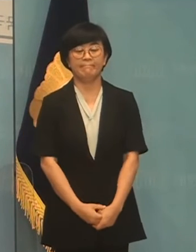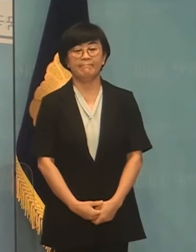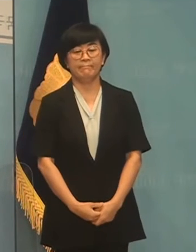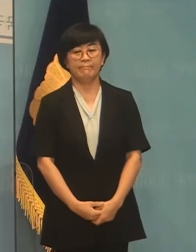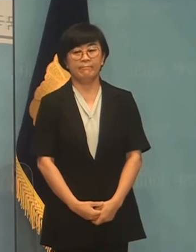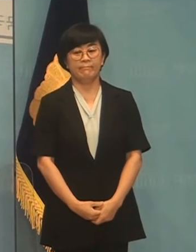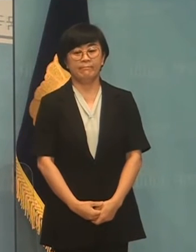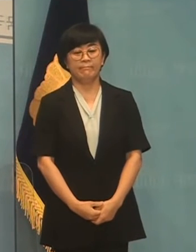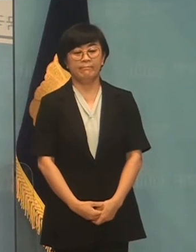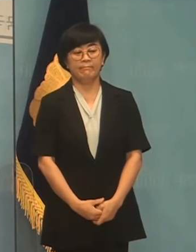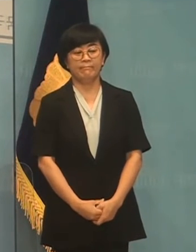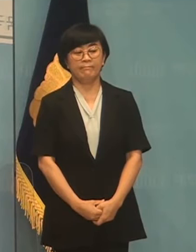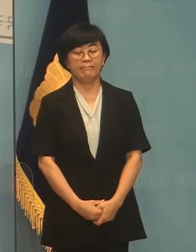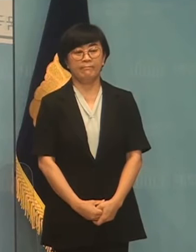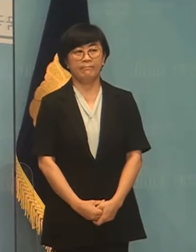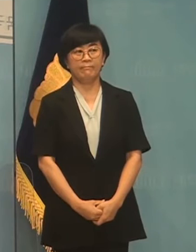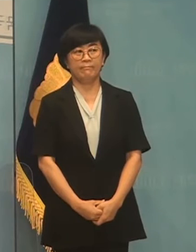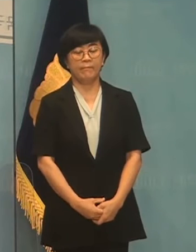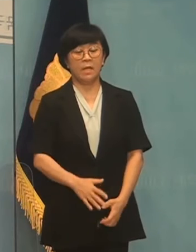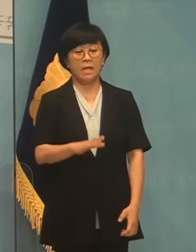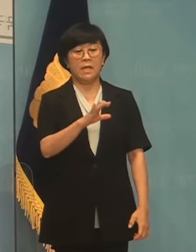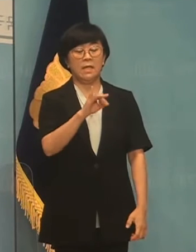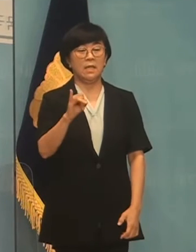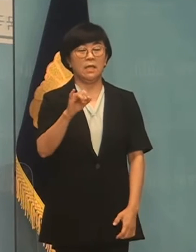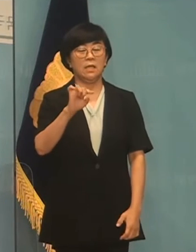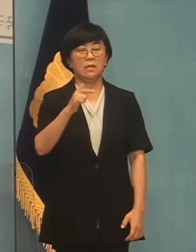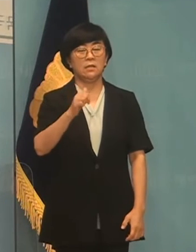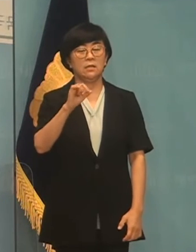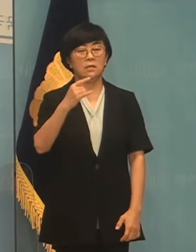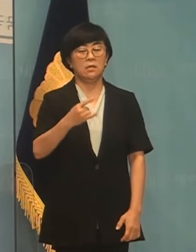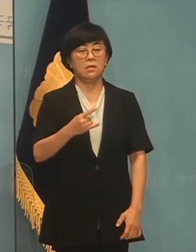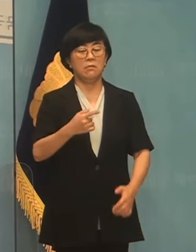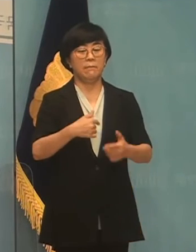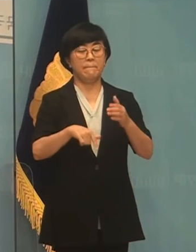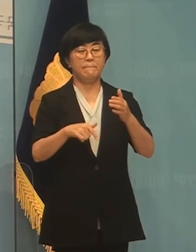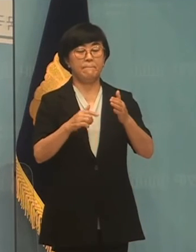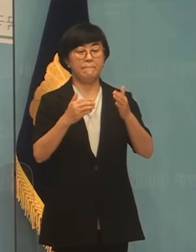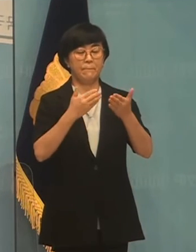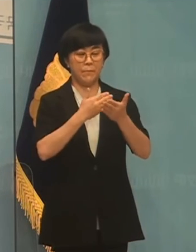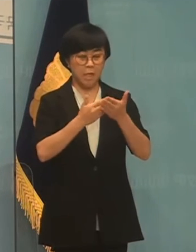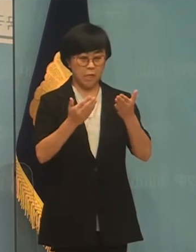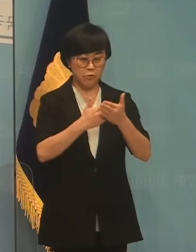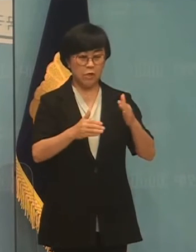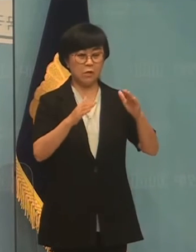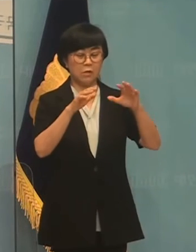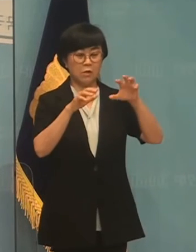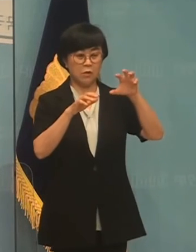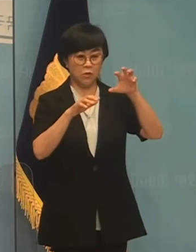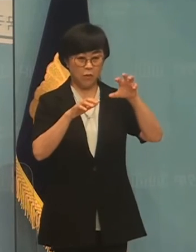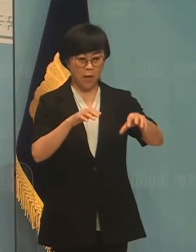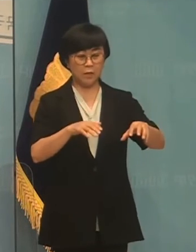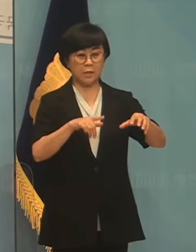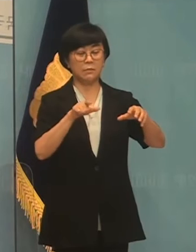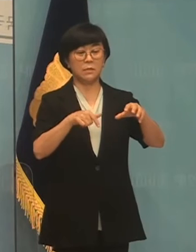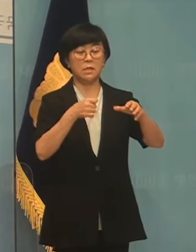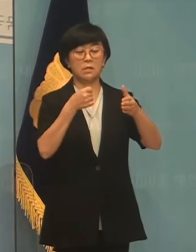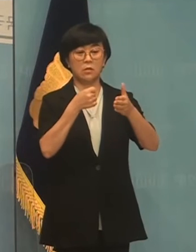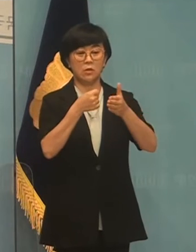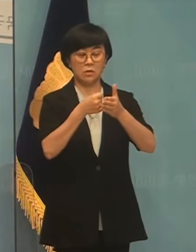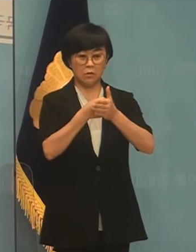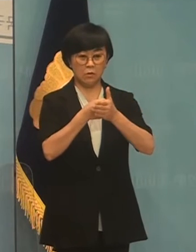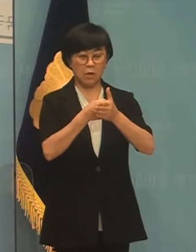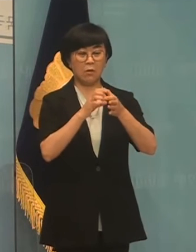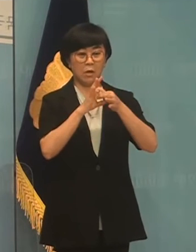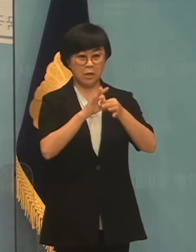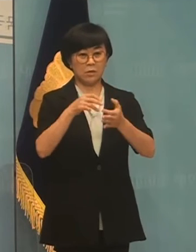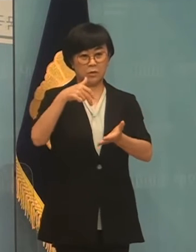저는 오늘 소위 이건희 예술관 입지선정과 관련해서 말씀드리려 했었습니다.